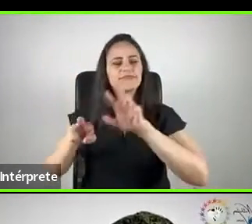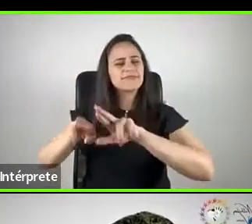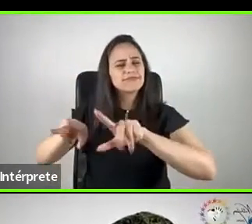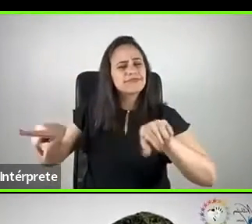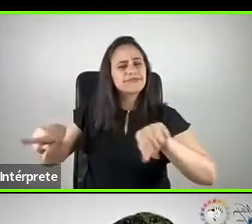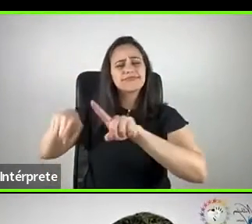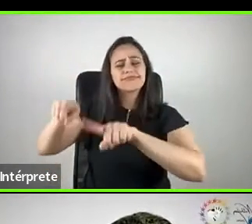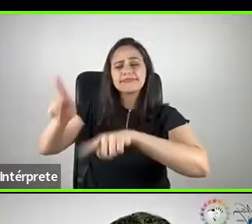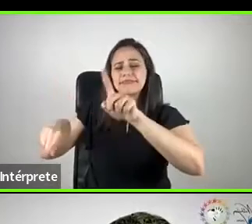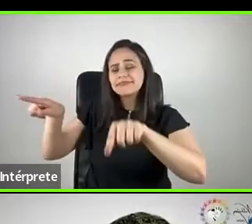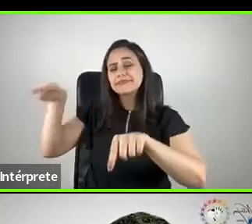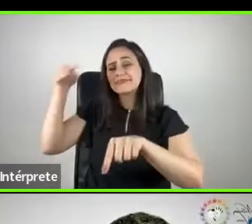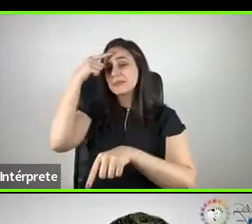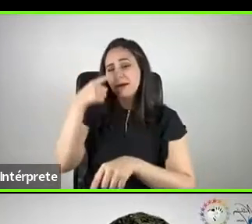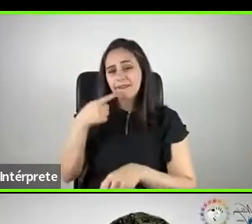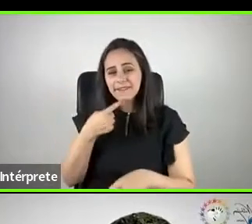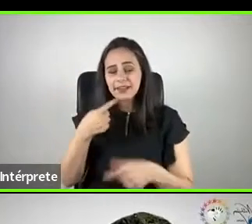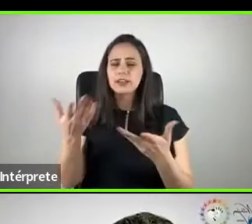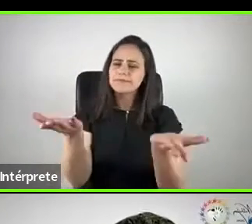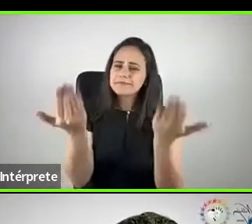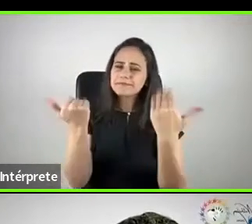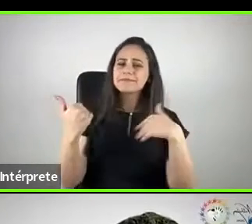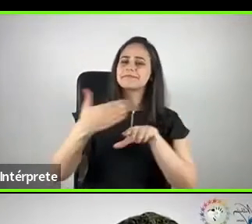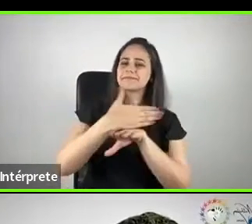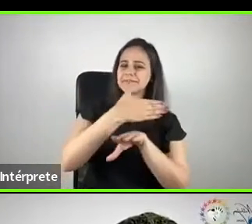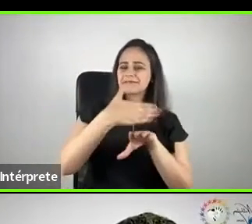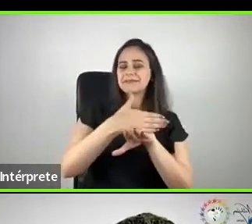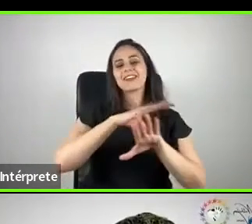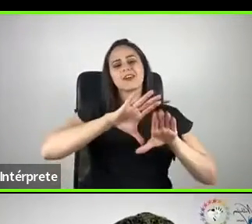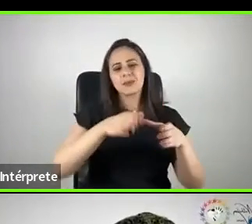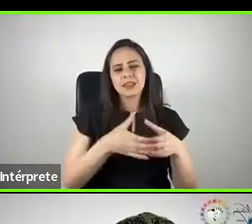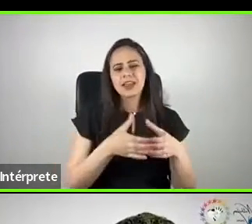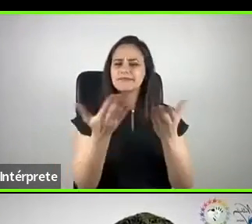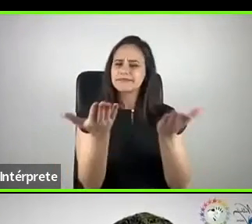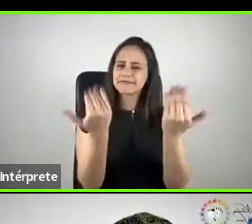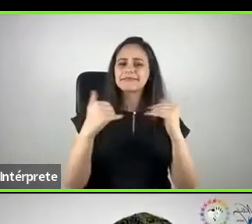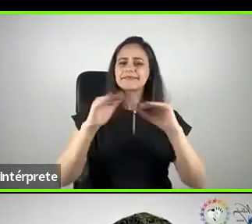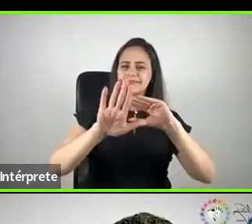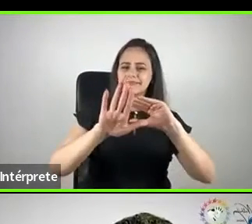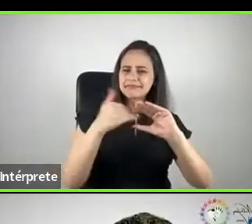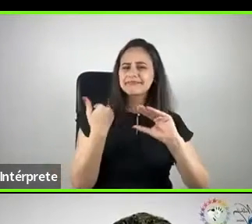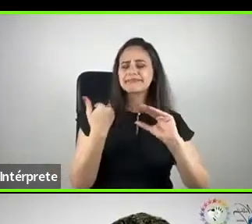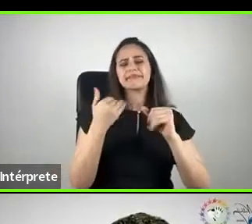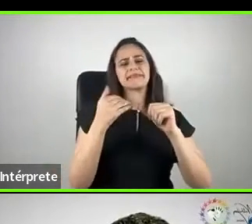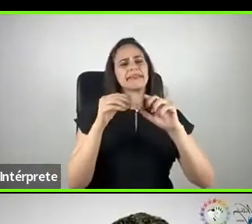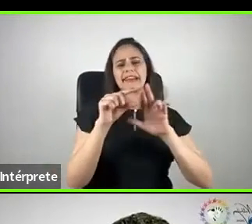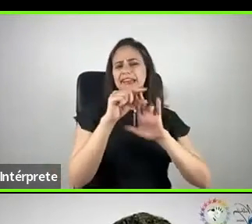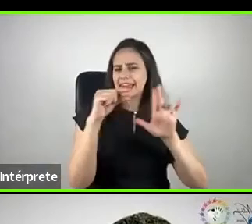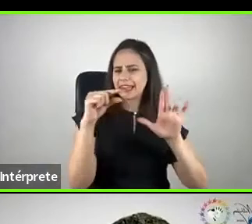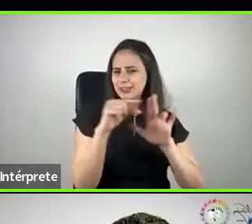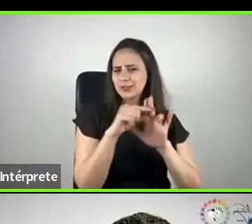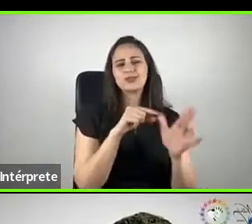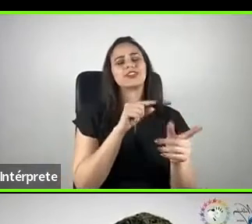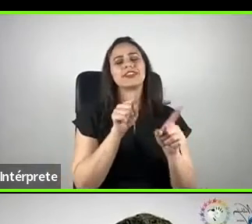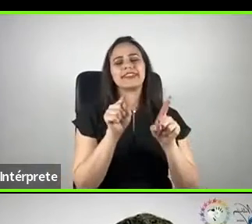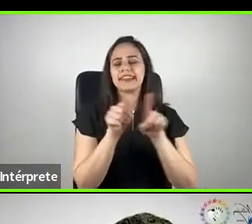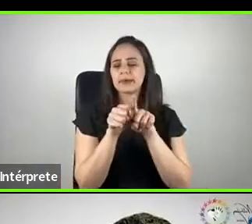comunidade, venham fazer parte, mandam mensagem para a gente no LinkedIn, manda mensagem para a gente